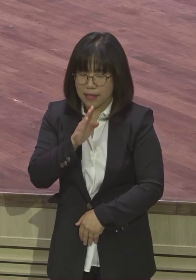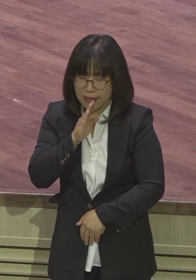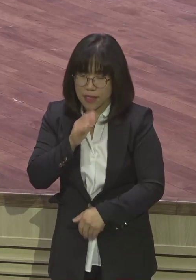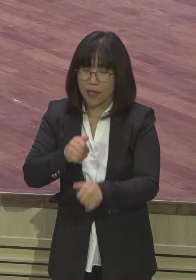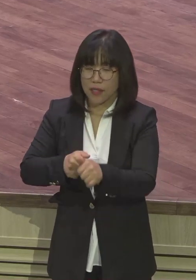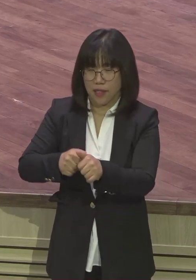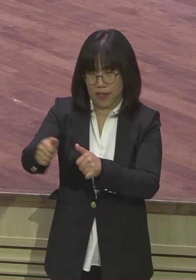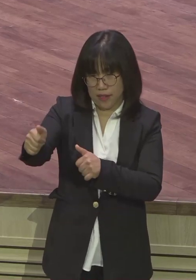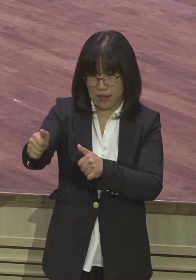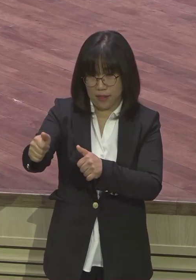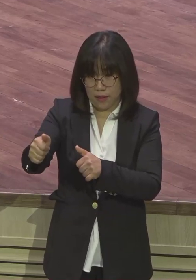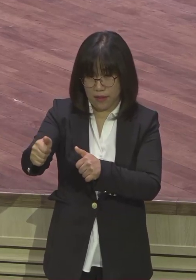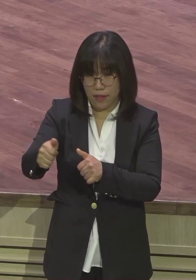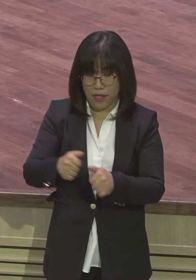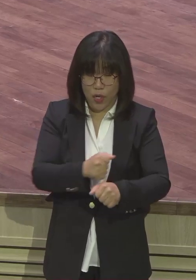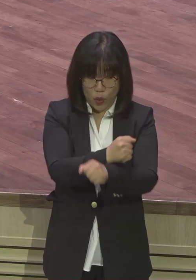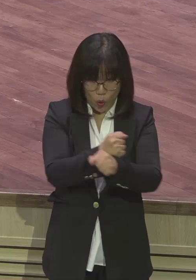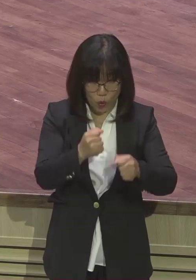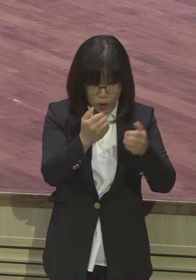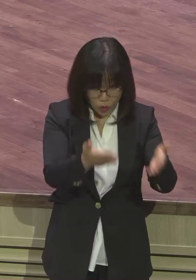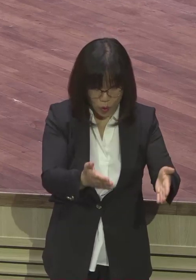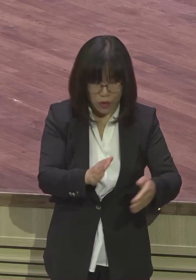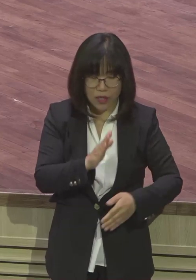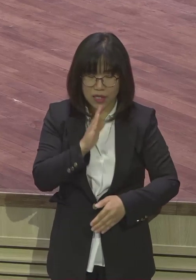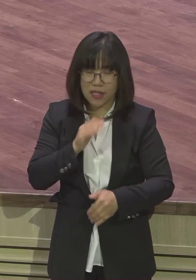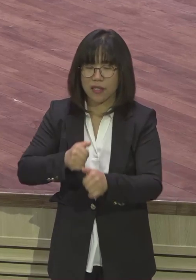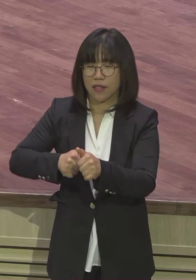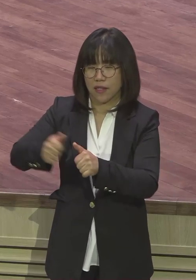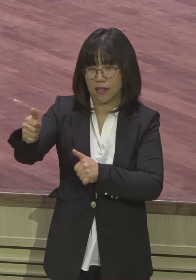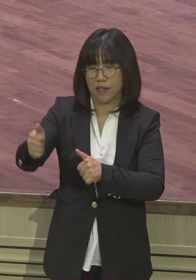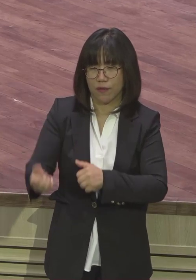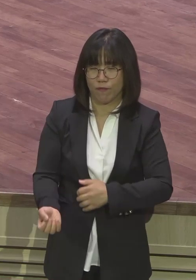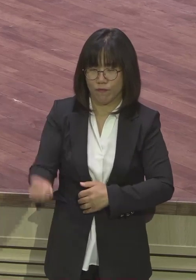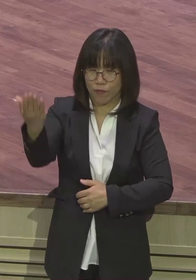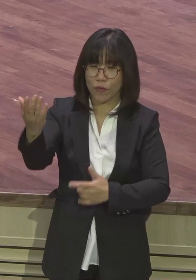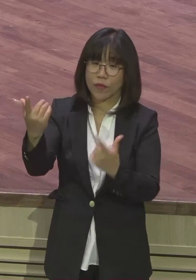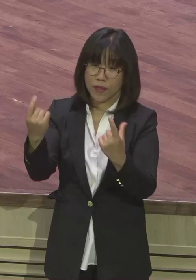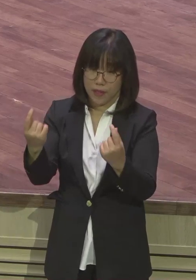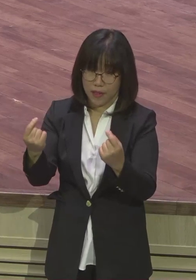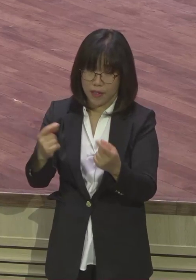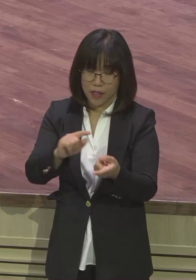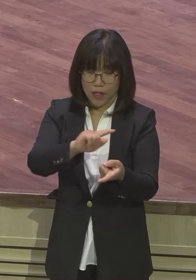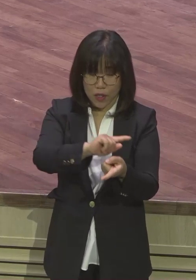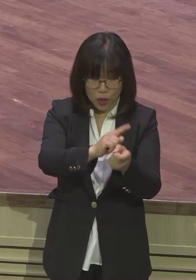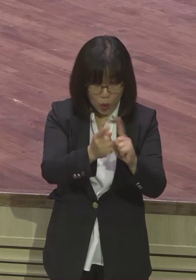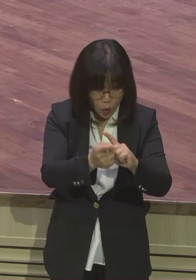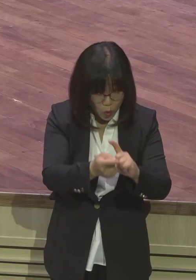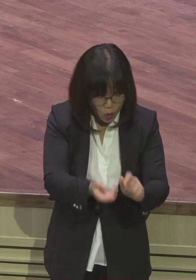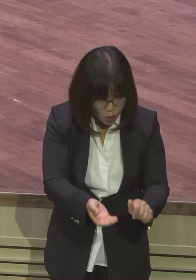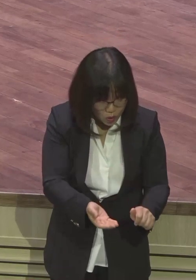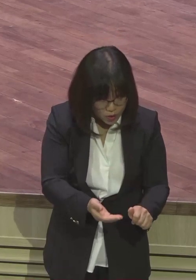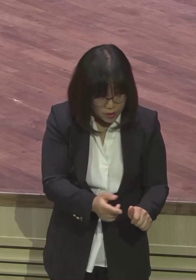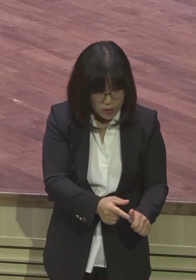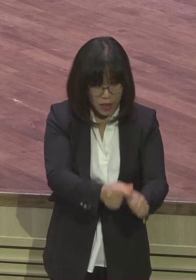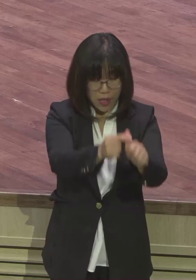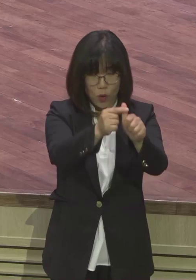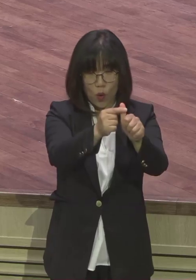영계자 성도 오늘 모든 기관 모든 부서는 이렇게 서로를 살리는 용서와 화해의 공동체가 되길